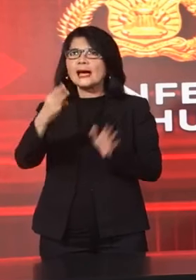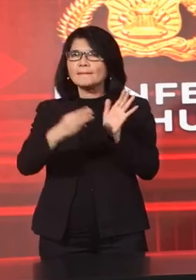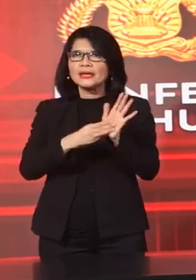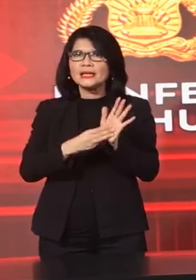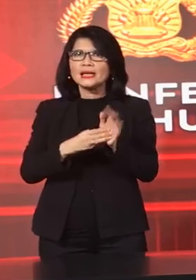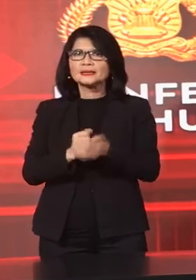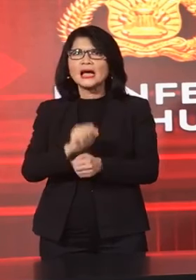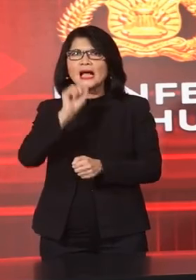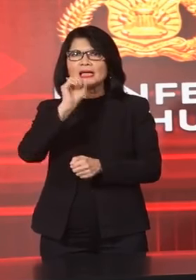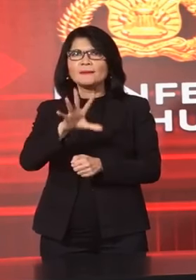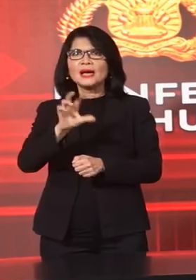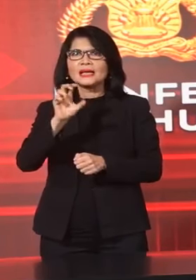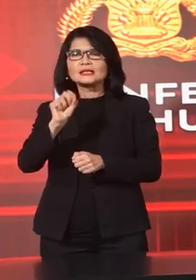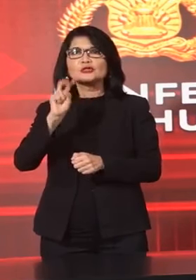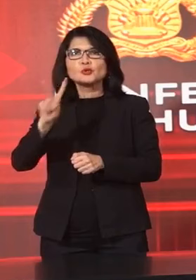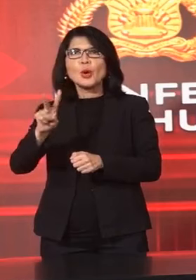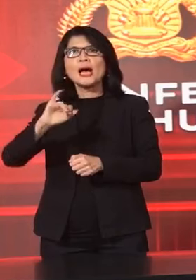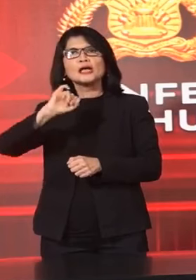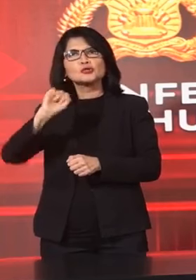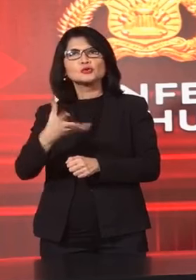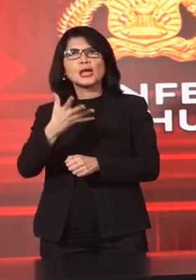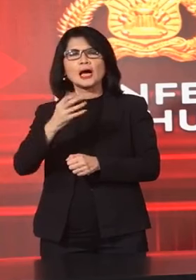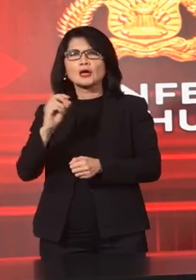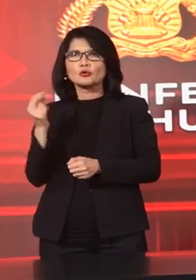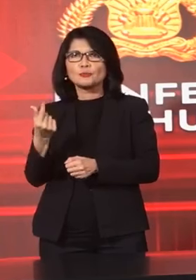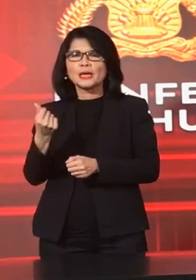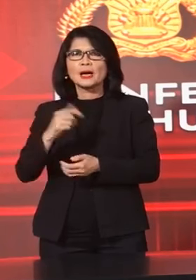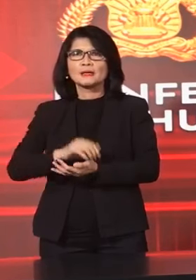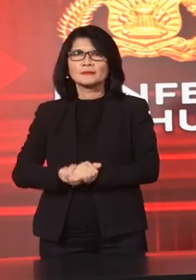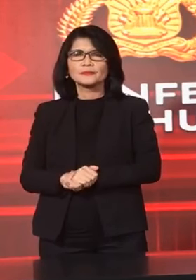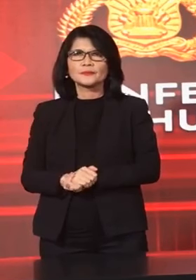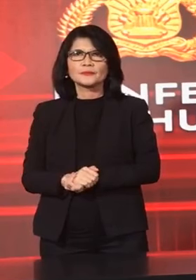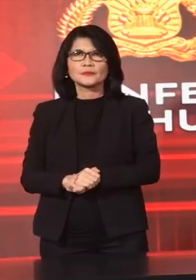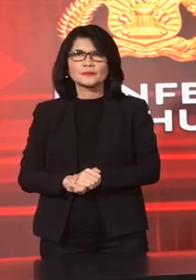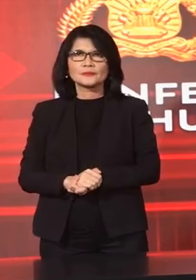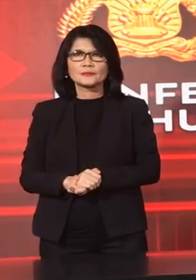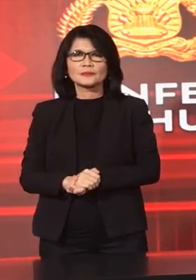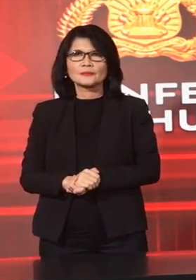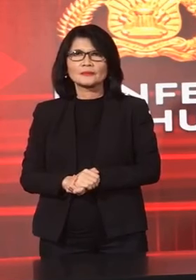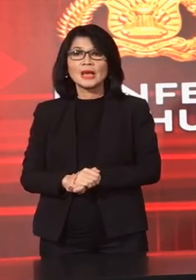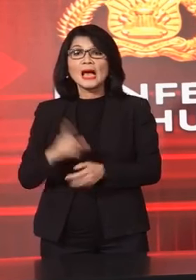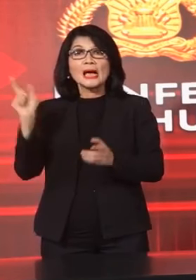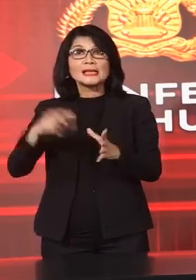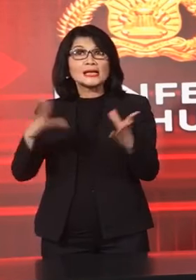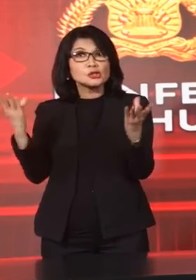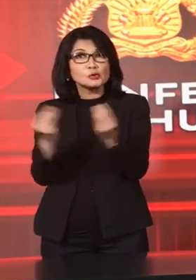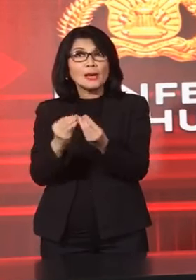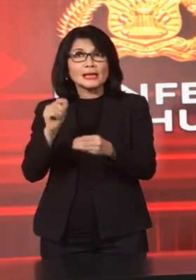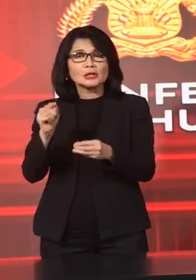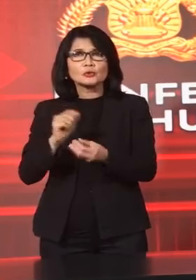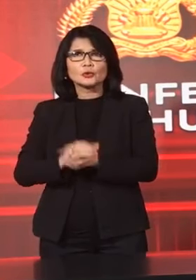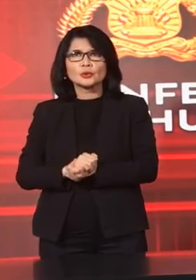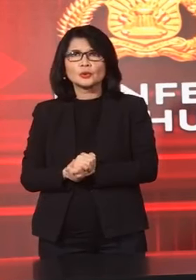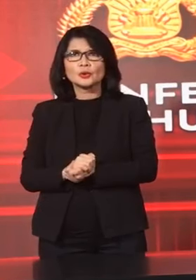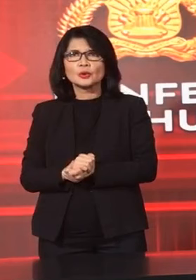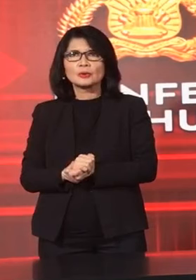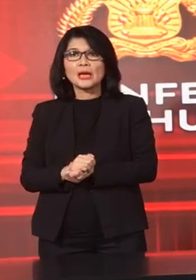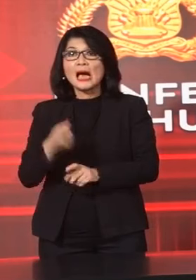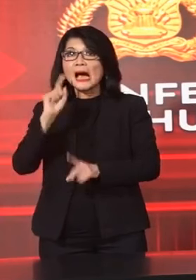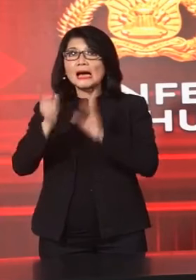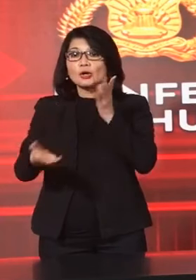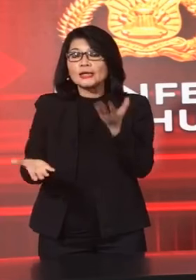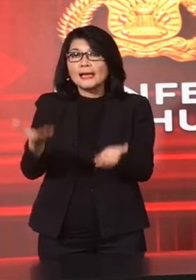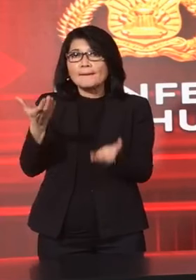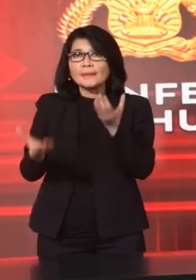502 Juta Rupiah Dari Angka Tersebut Ketika Kita